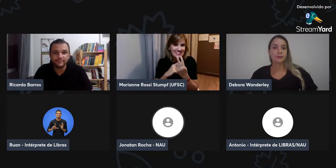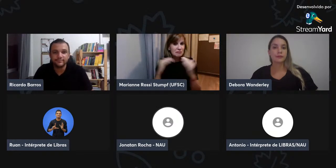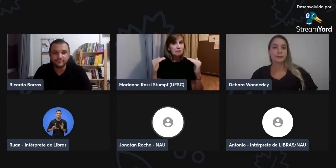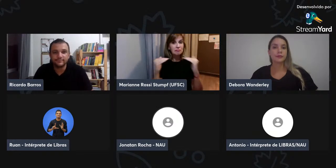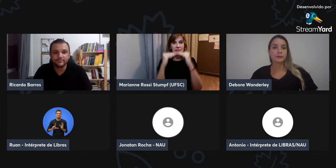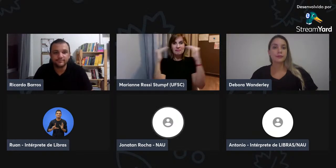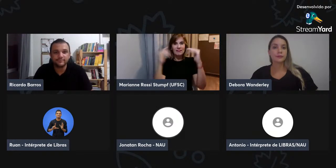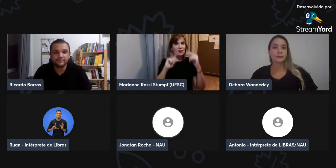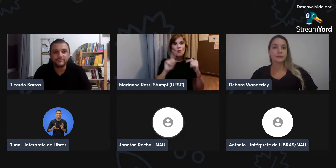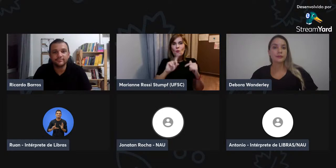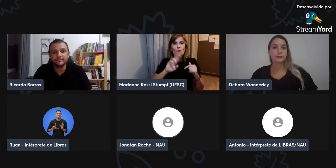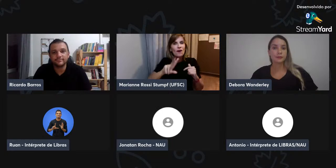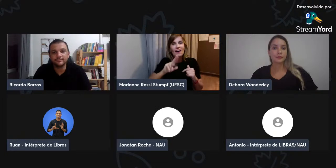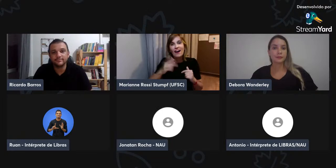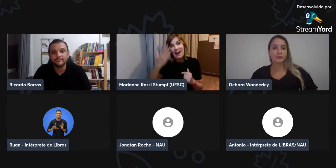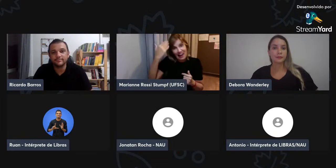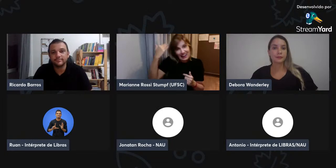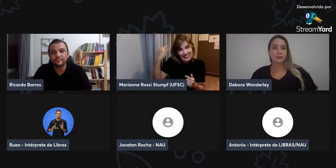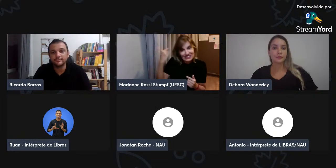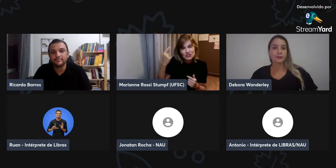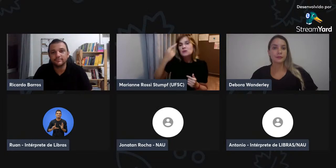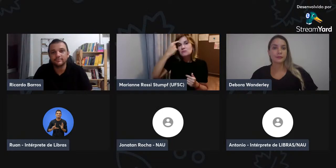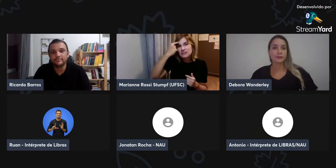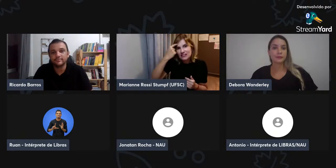preferem usar a escrita de sinais, né,